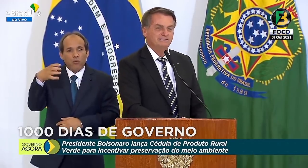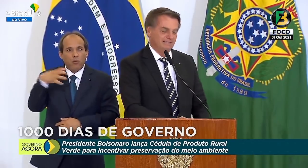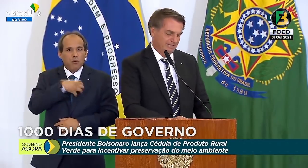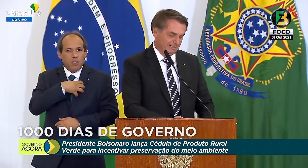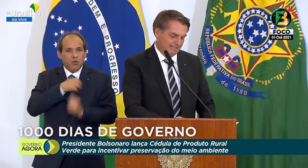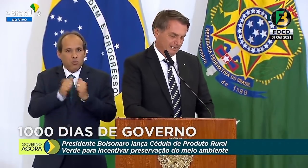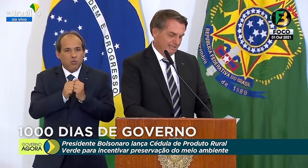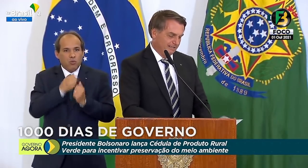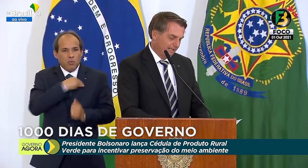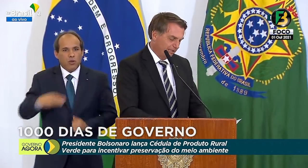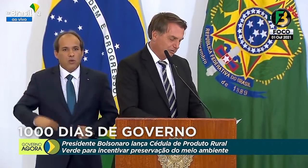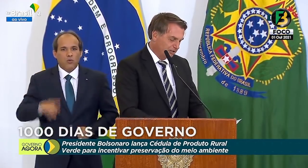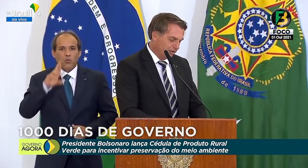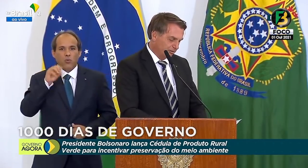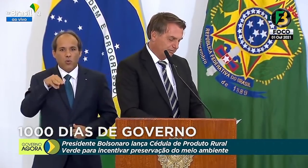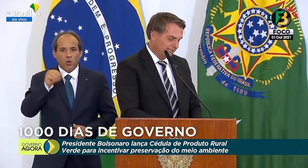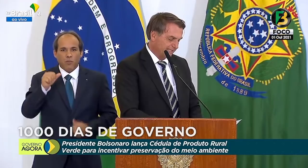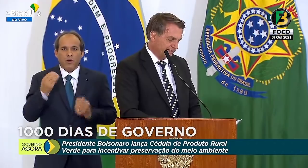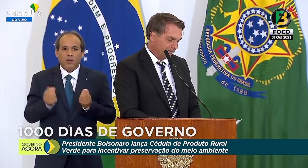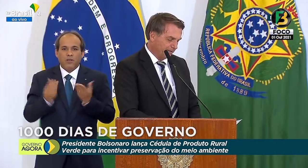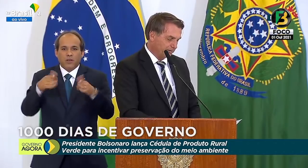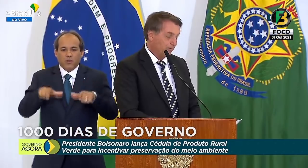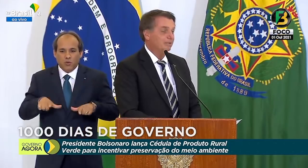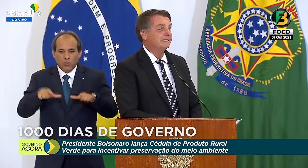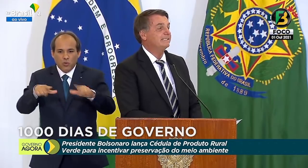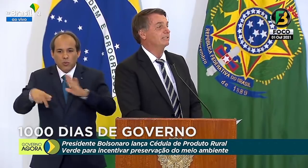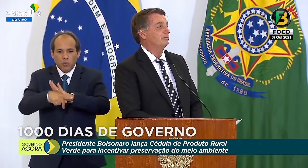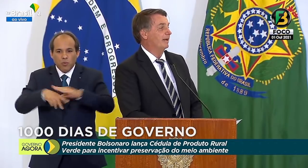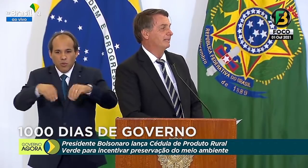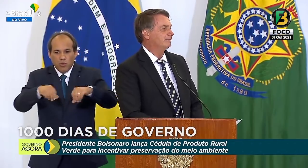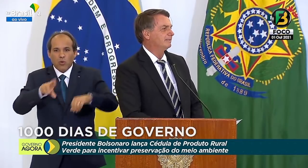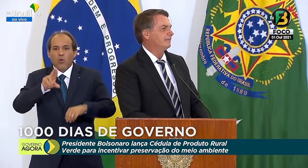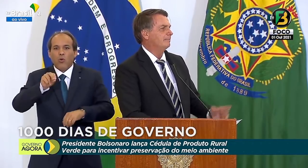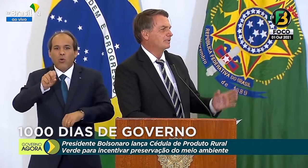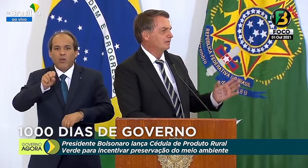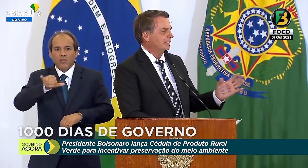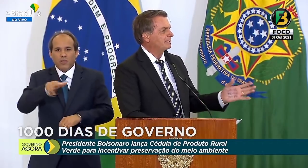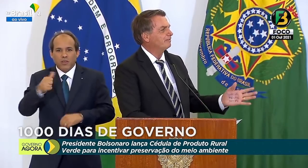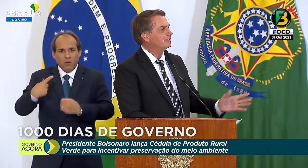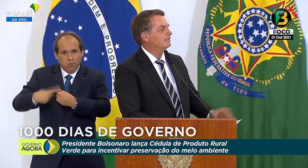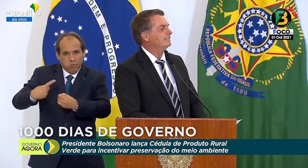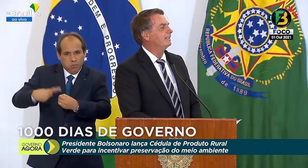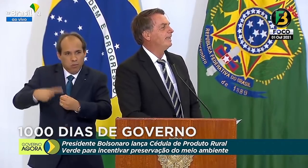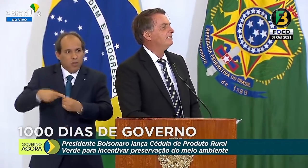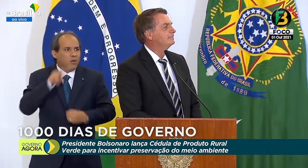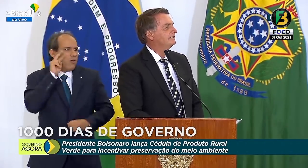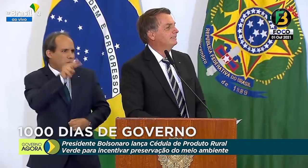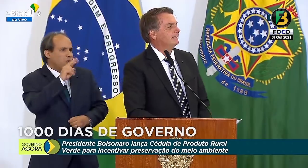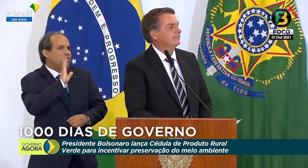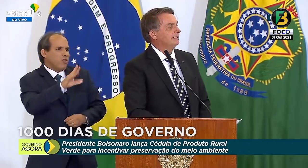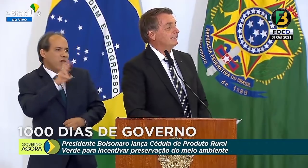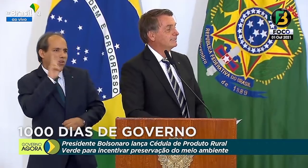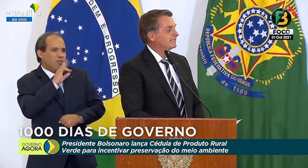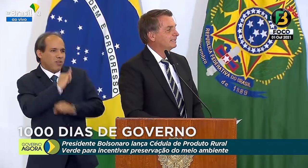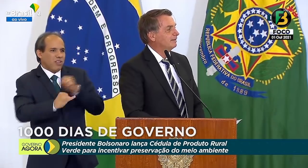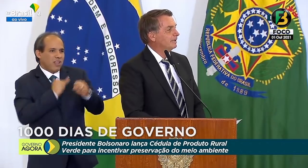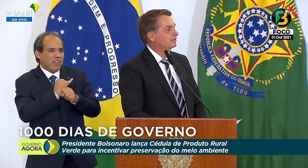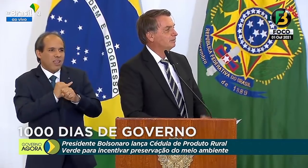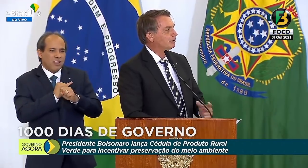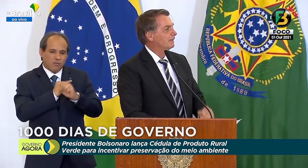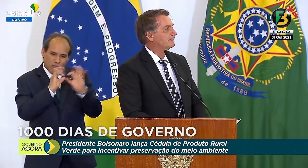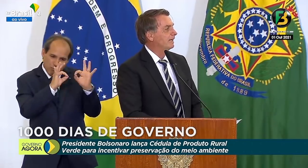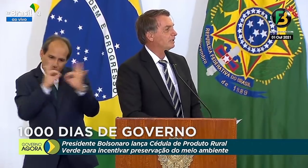Romas, entregando títulos no assentamento Rosinha do Prado. O pessoal deve ter visto na internet, este